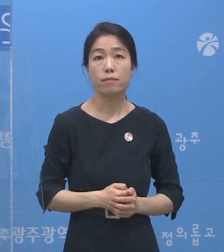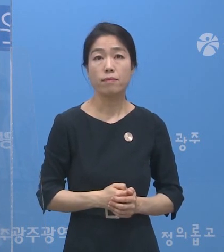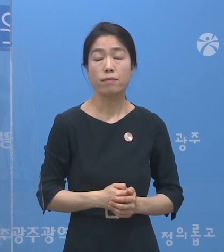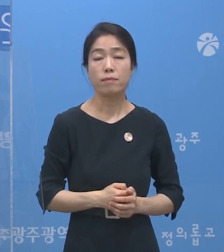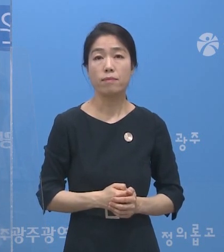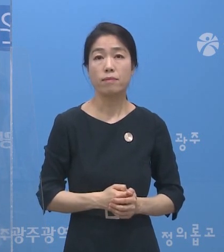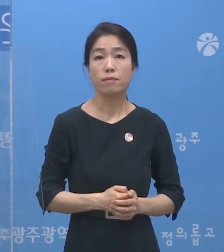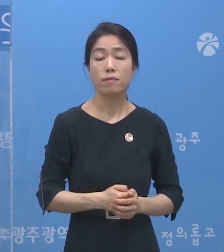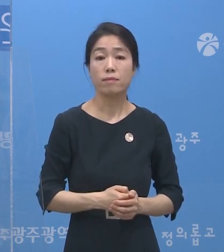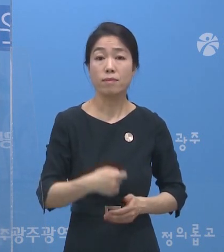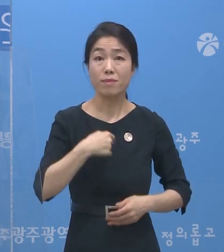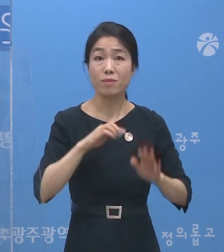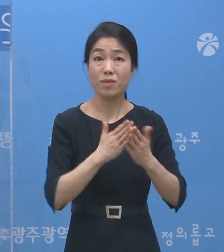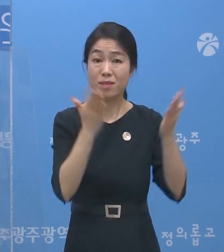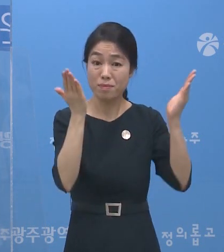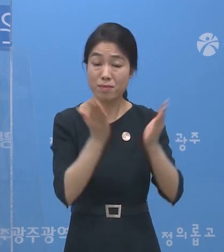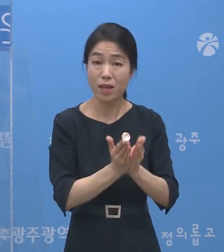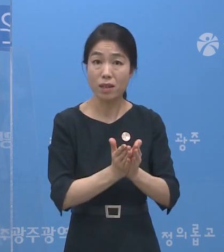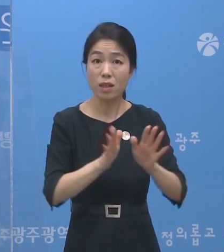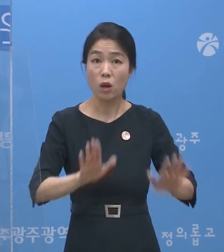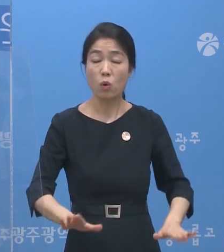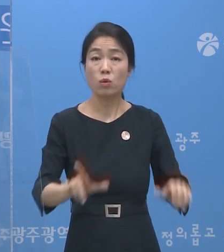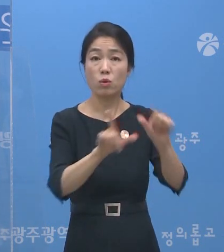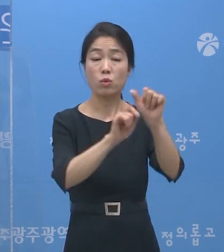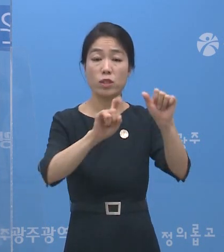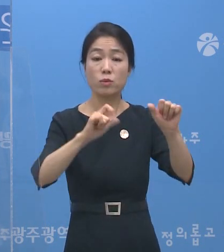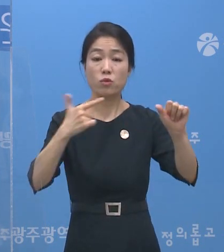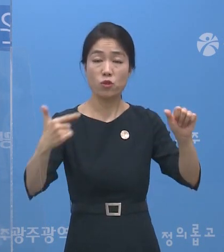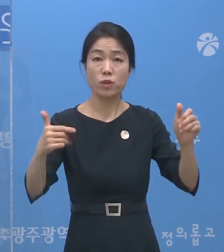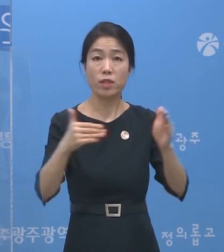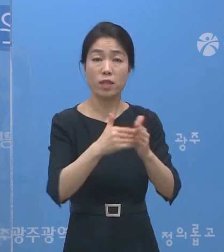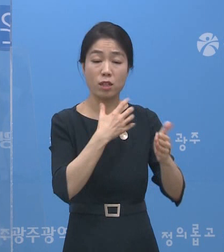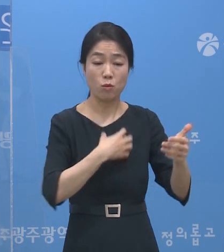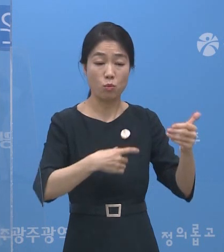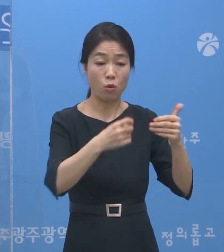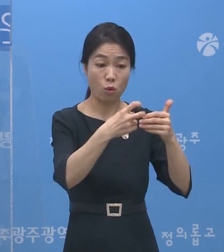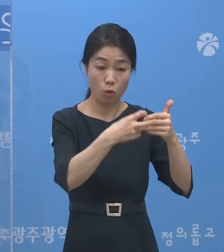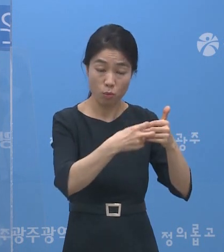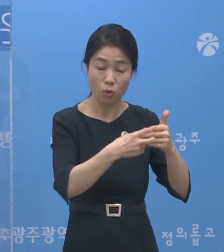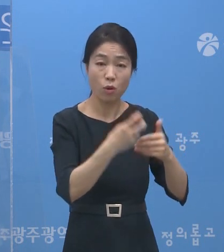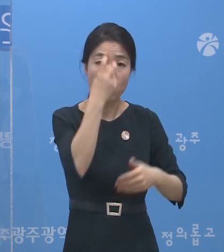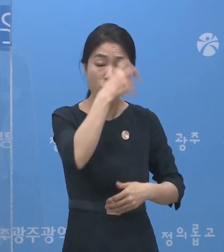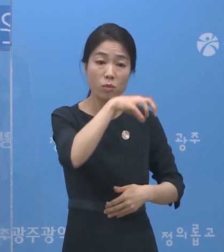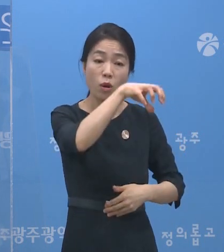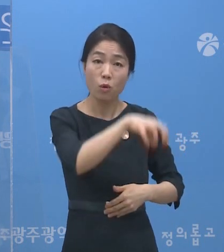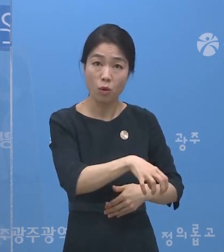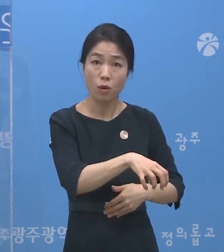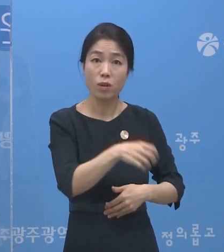해당자들은 오늘 16일까지 가까운 보건소 선별진료소,